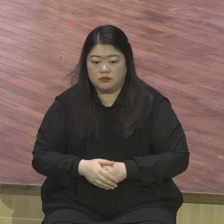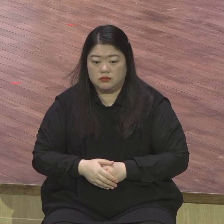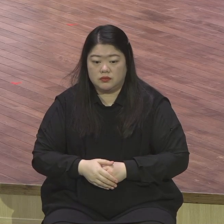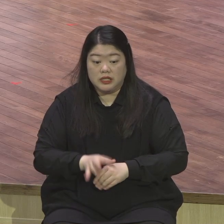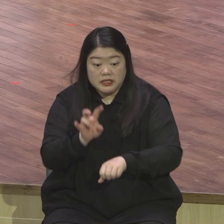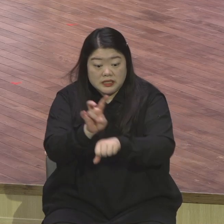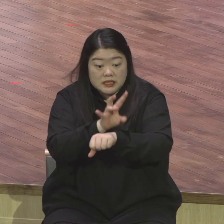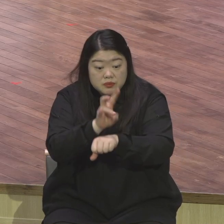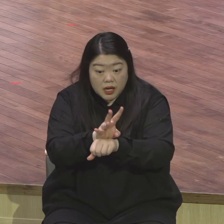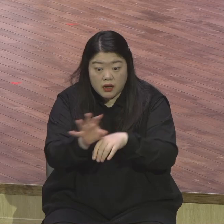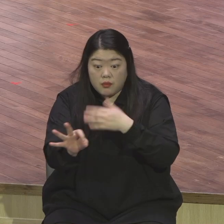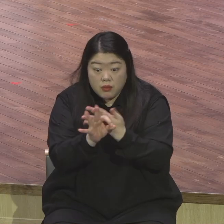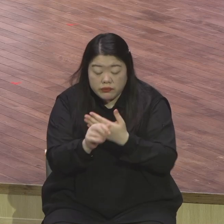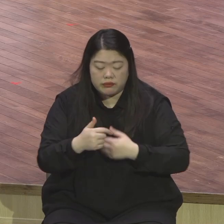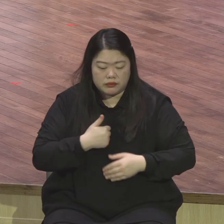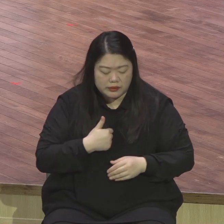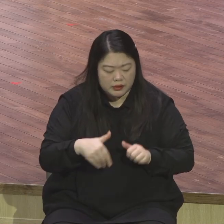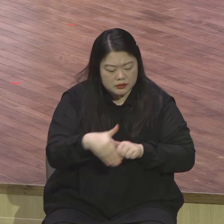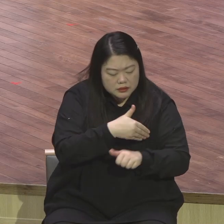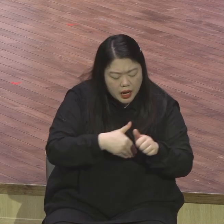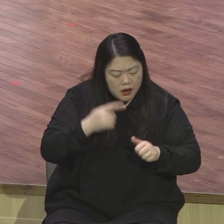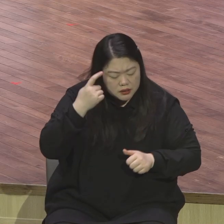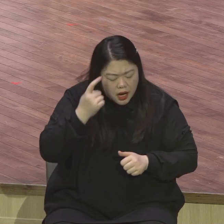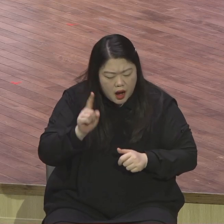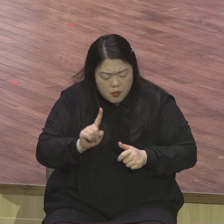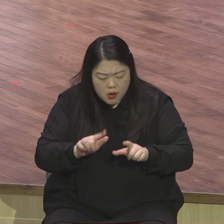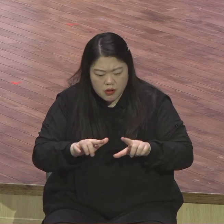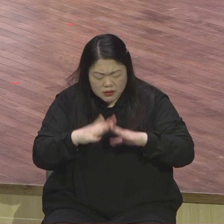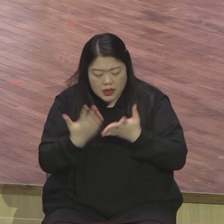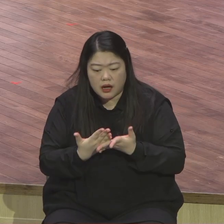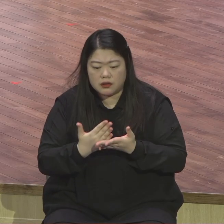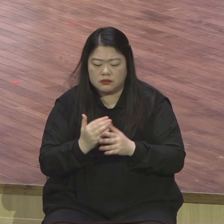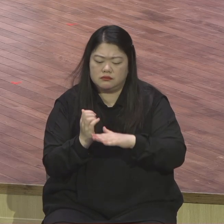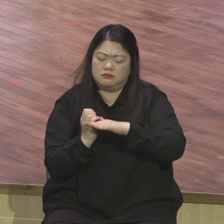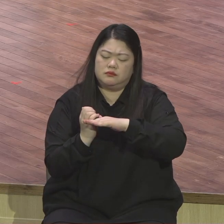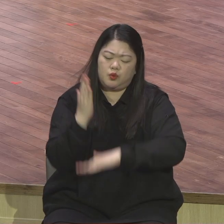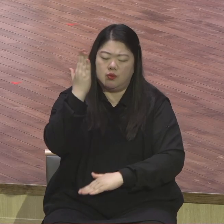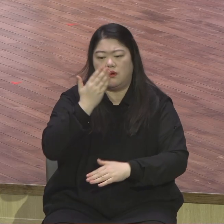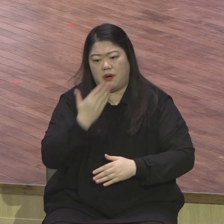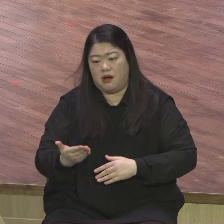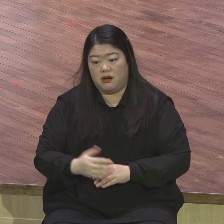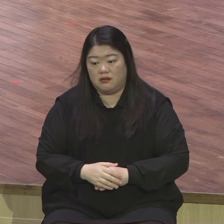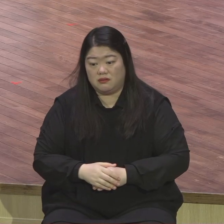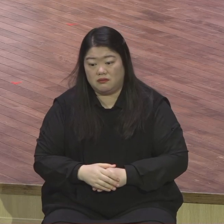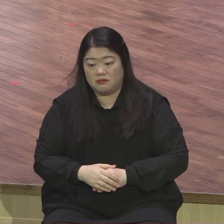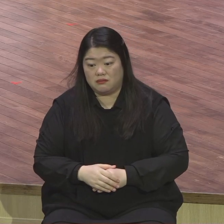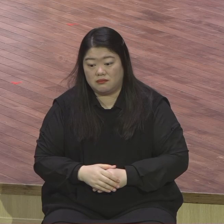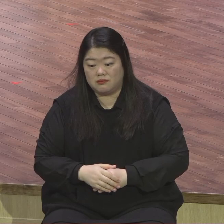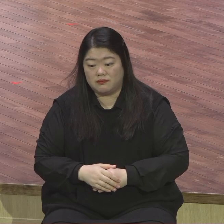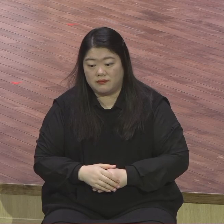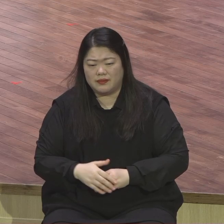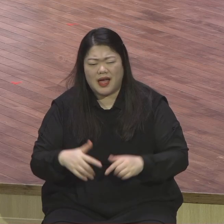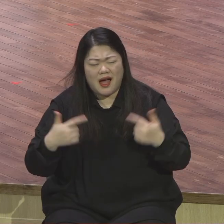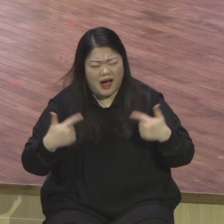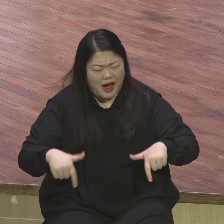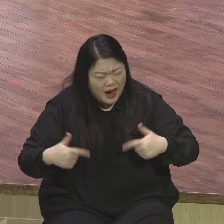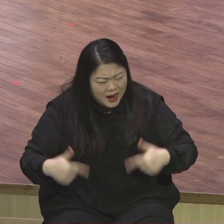응답이에요 그러면 끝나는 거 아닙니까 영계 모두 성도들 날마다 시마다 보호자의